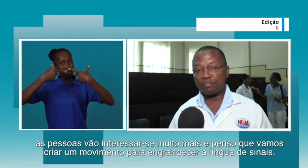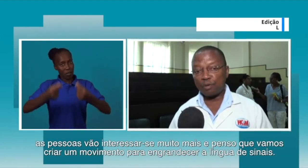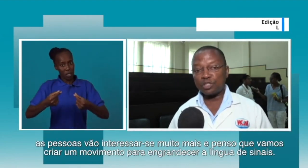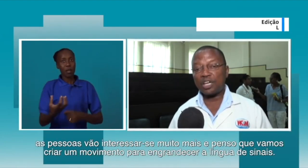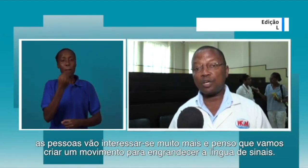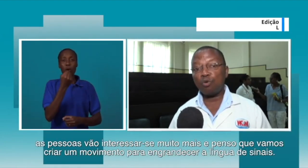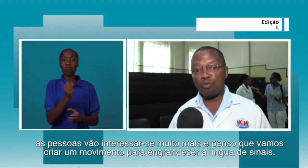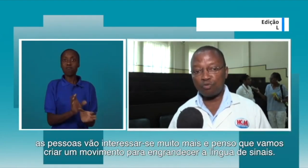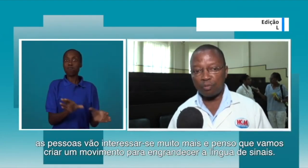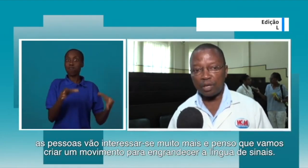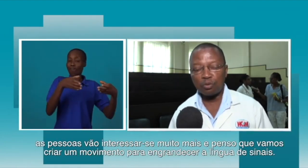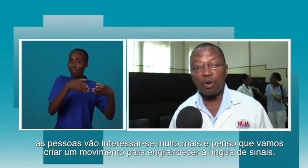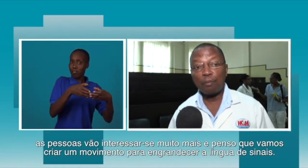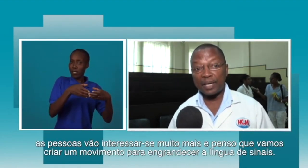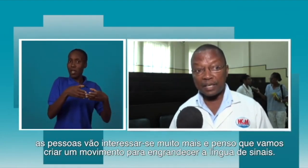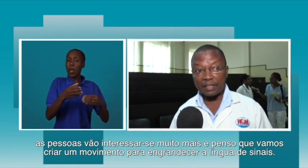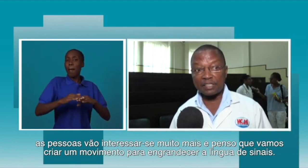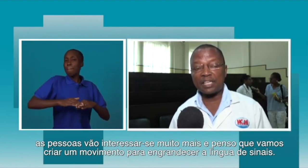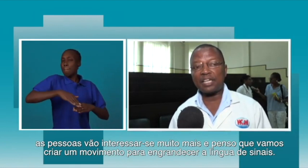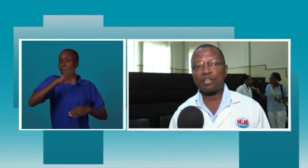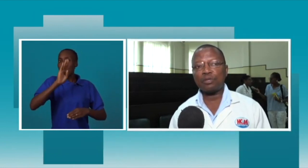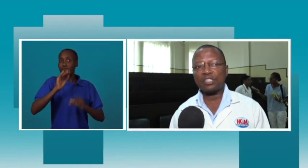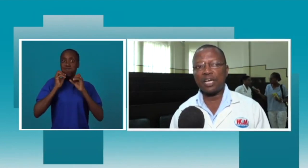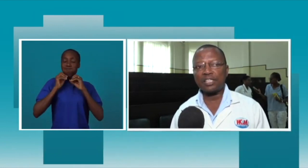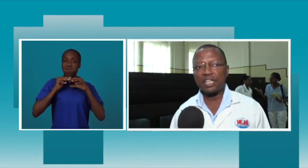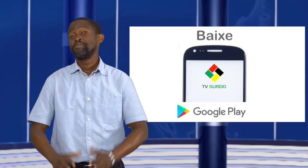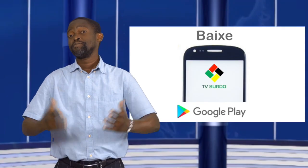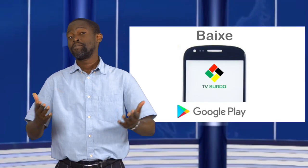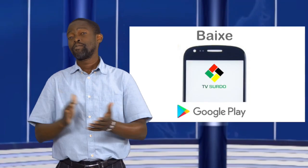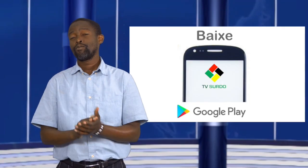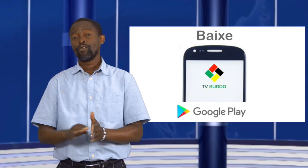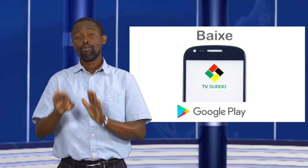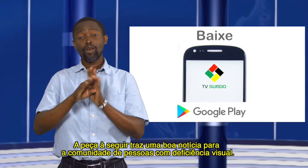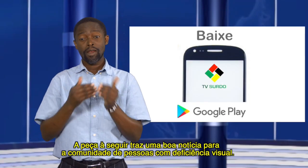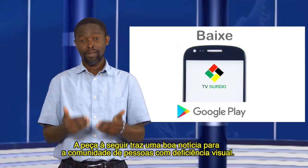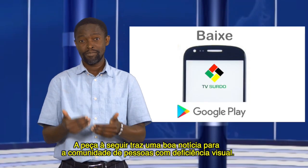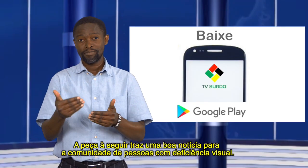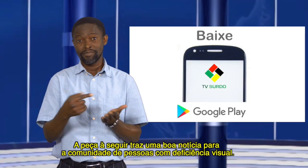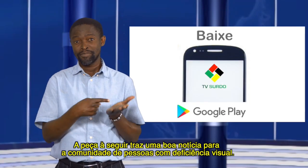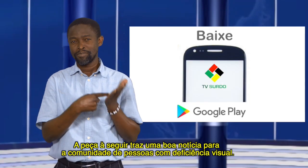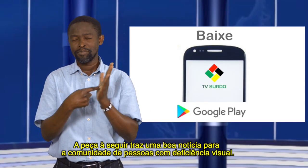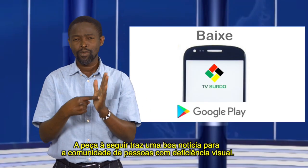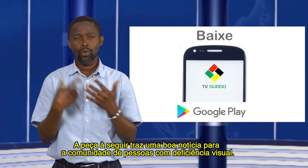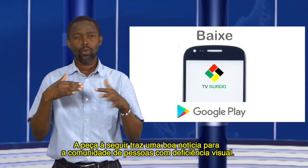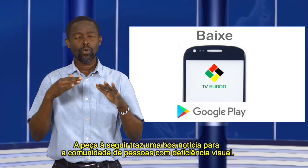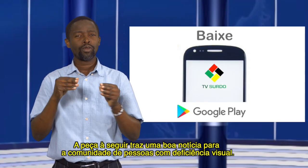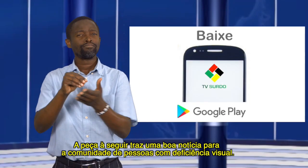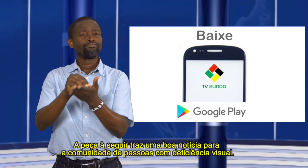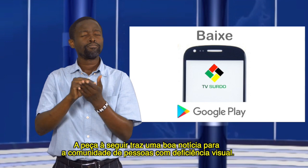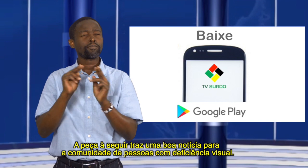que vamos criar um movimento para engrandecer a língua de sinais. A peça a seguir traz uma boa notícia para